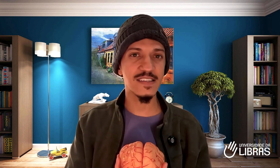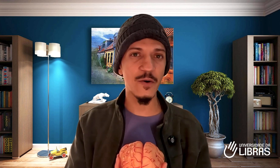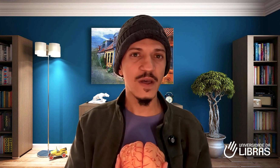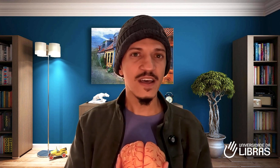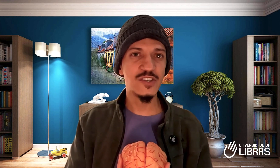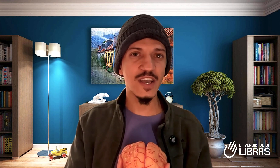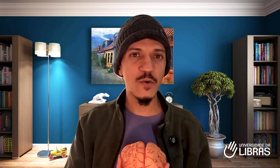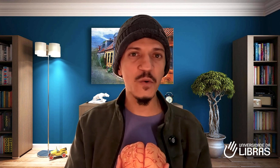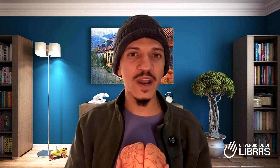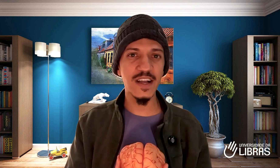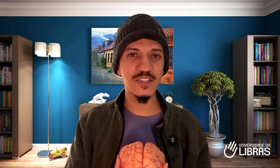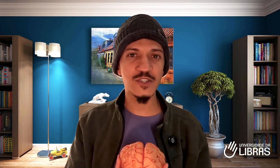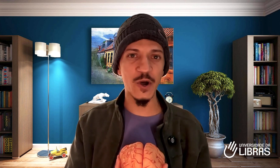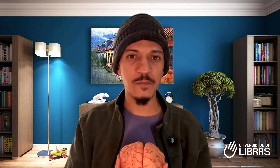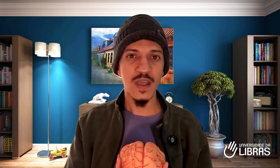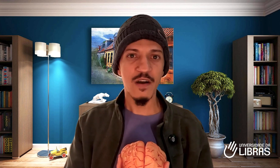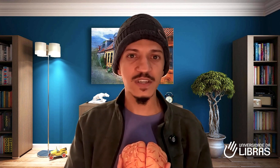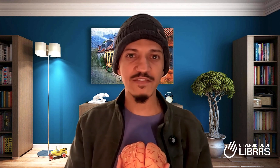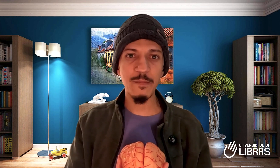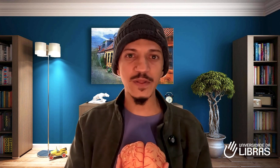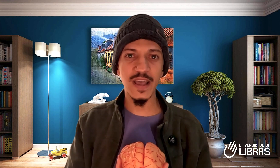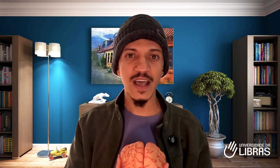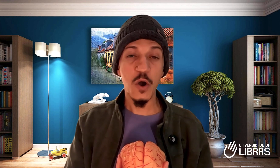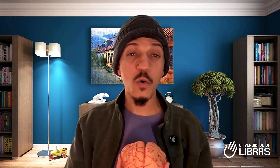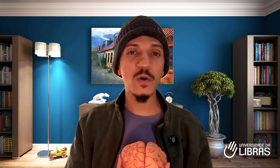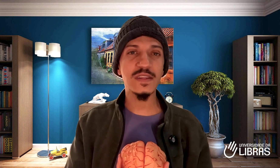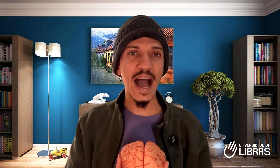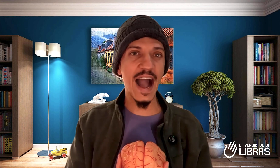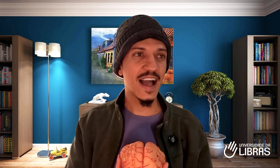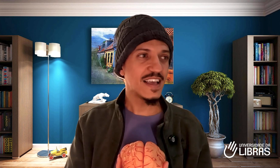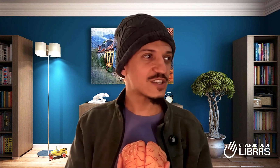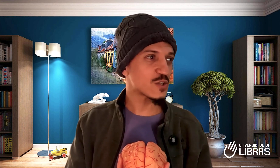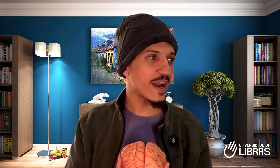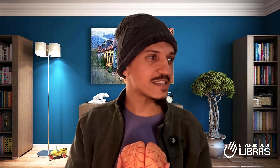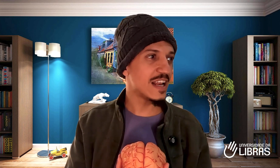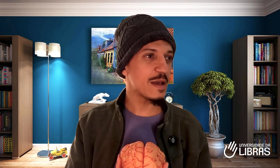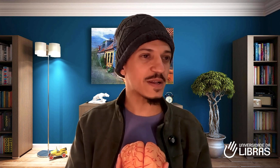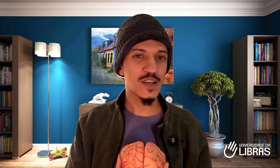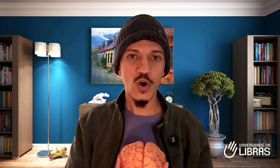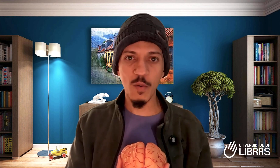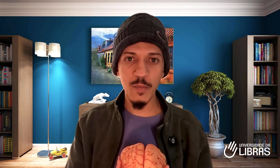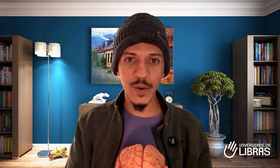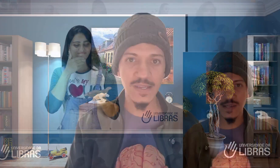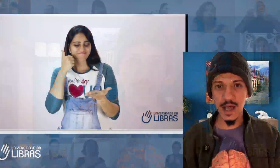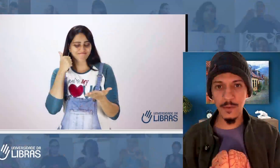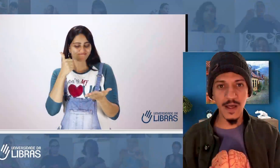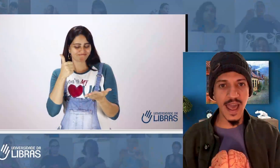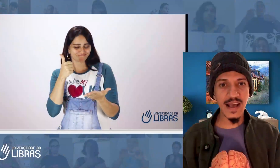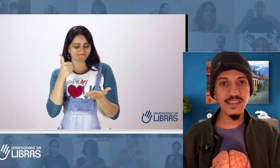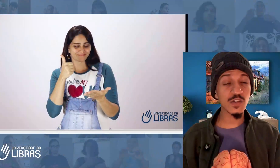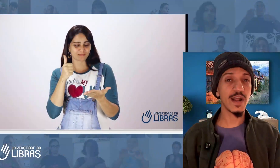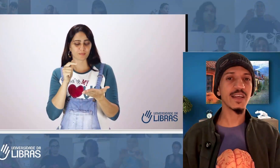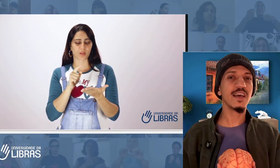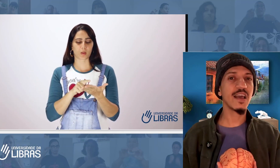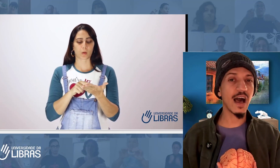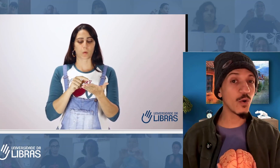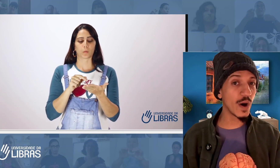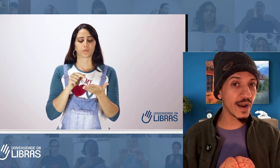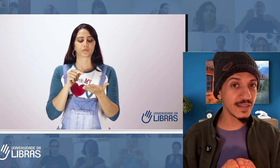de um grande sonho. Você vai poder contar histórias em Libras, como, por exemplo, essa história aqui que a Luana estava